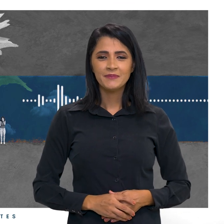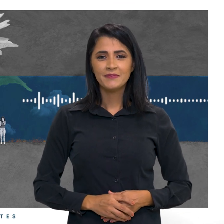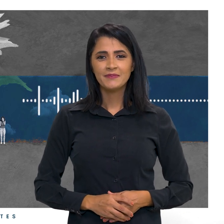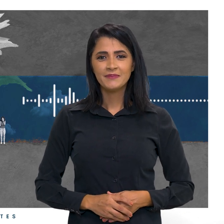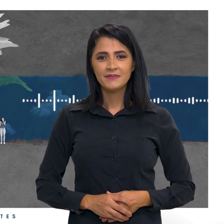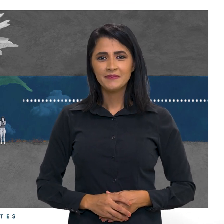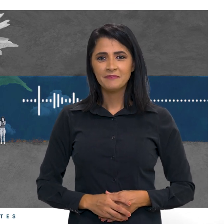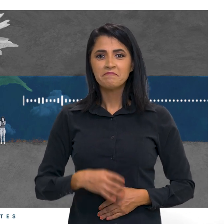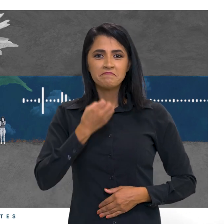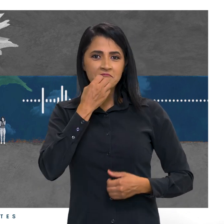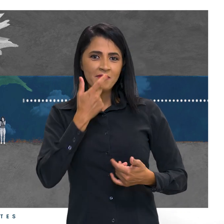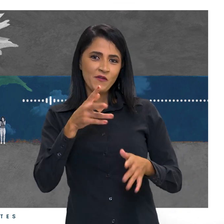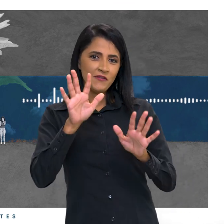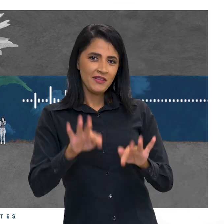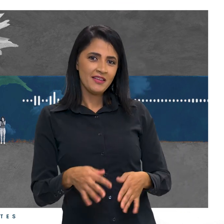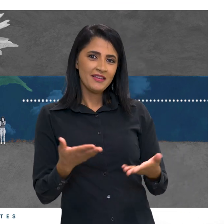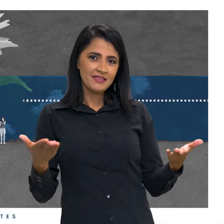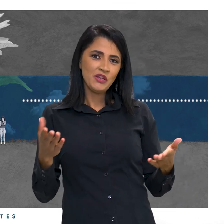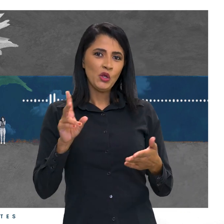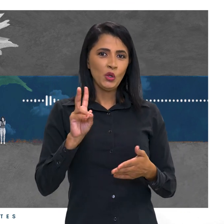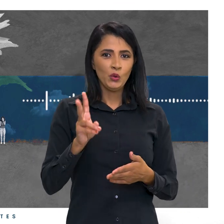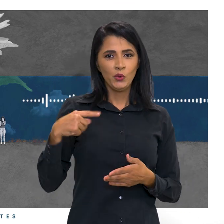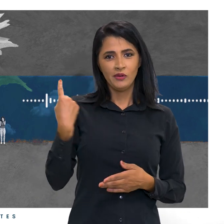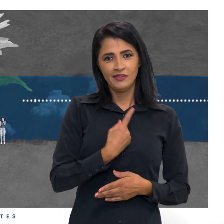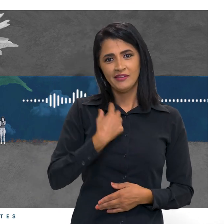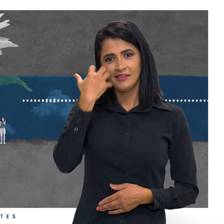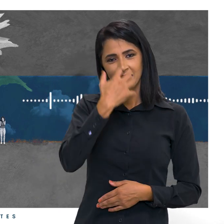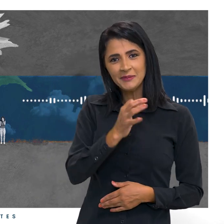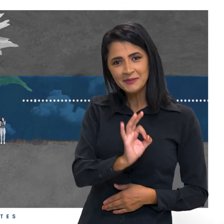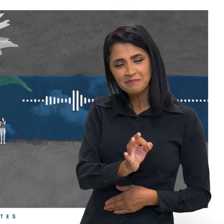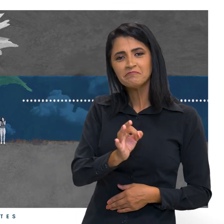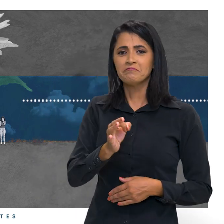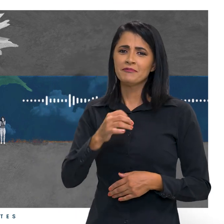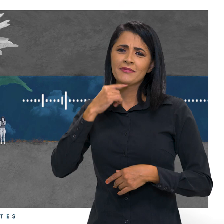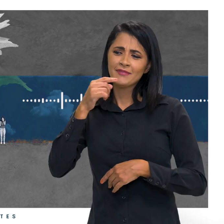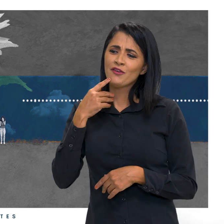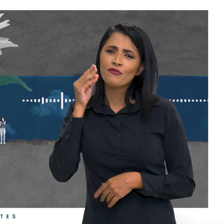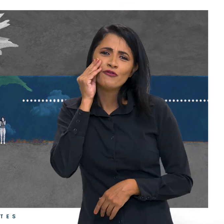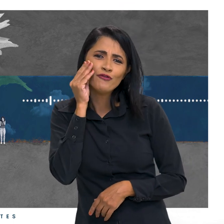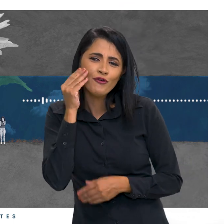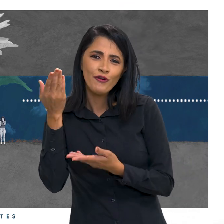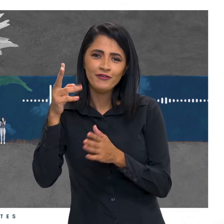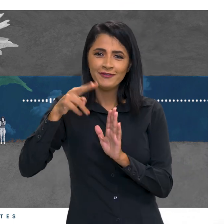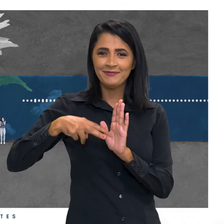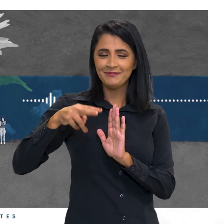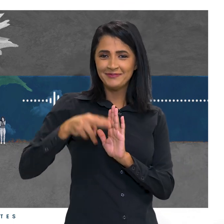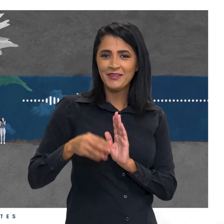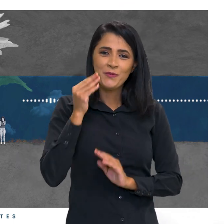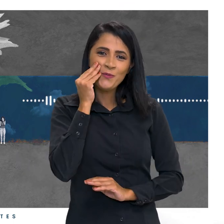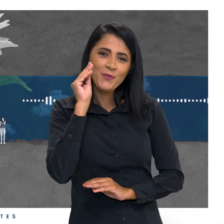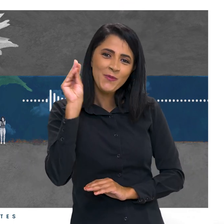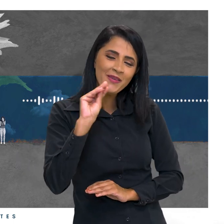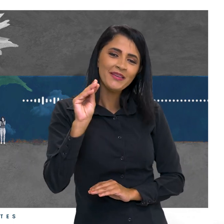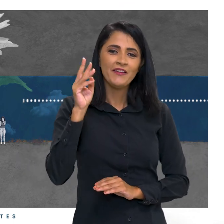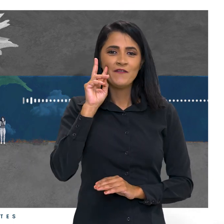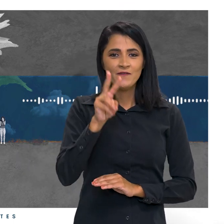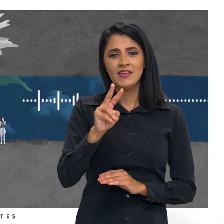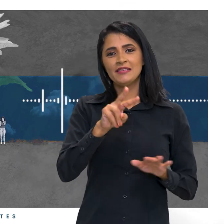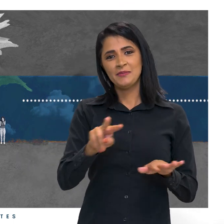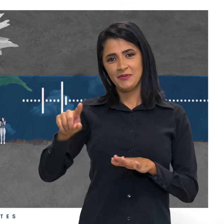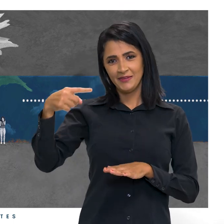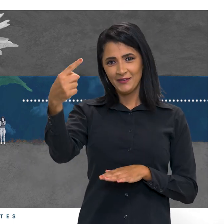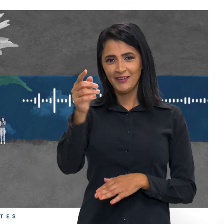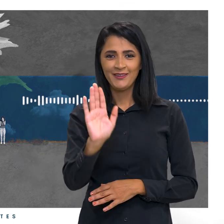Bem melhor terminar assim do que a gente cantando, né? Sem dúvida, né? Que coisinha mais fofa que foi isso. Beijinho, a gente se vê semana que vem.